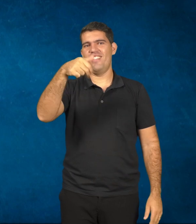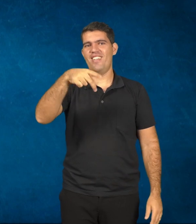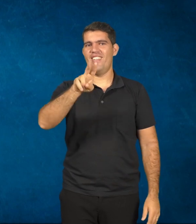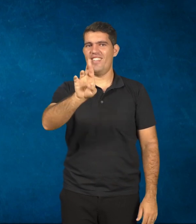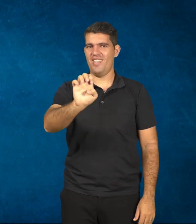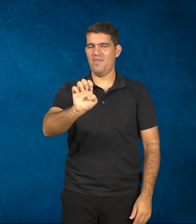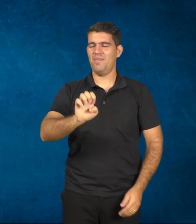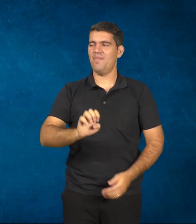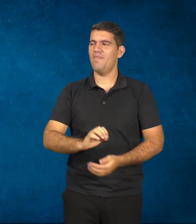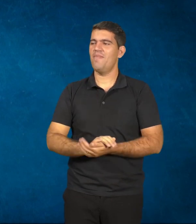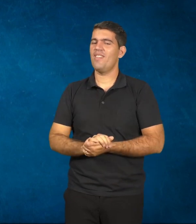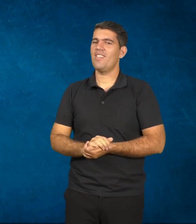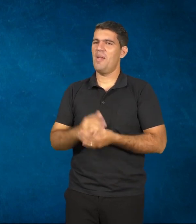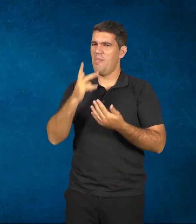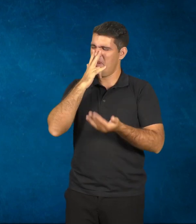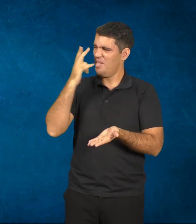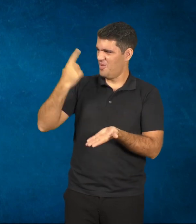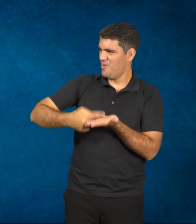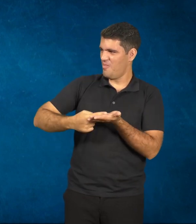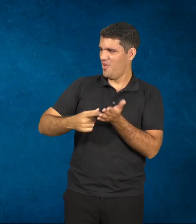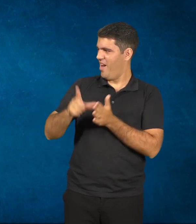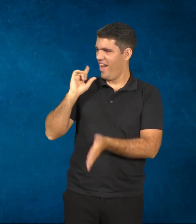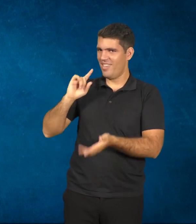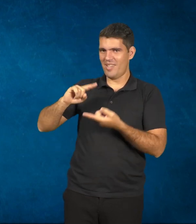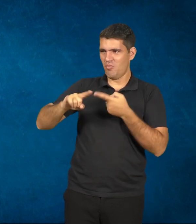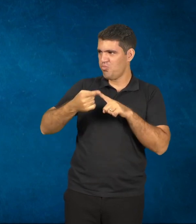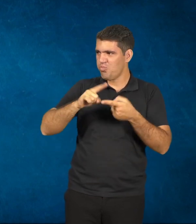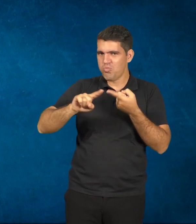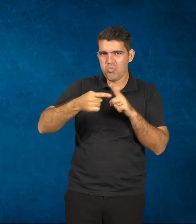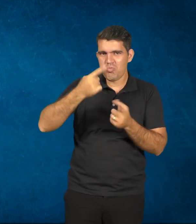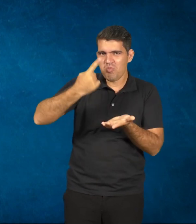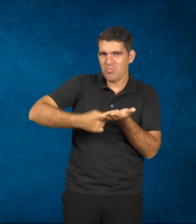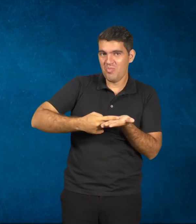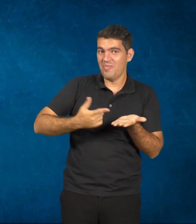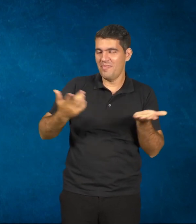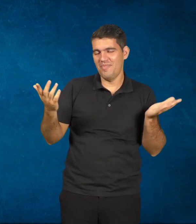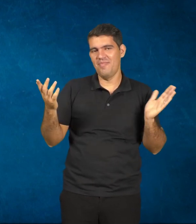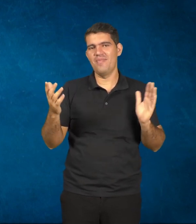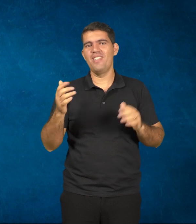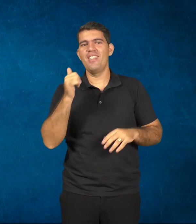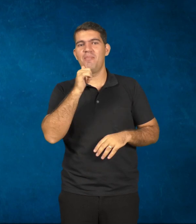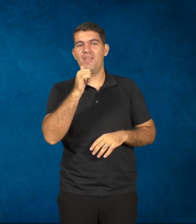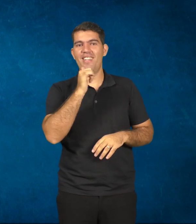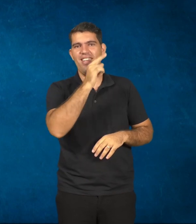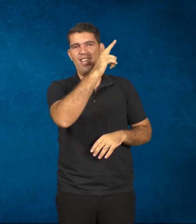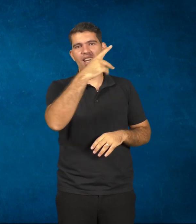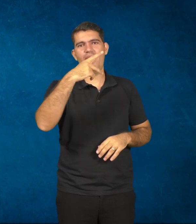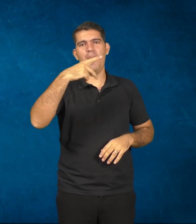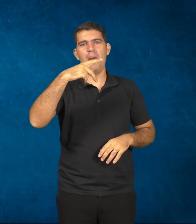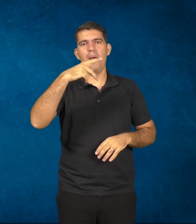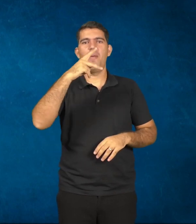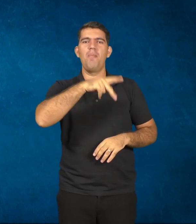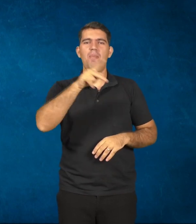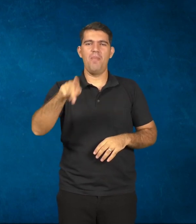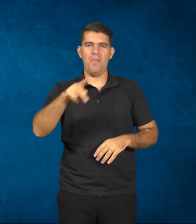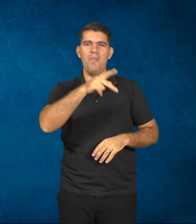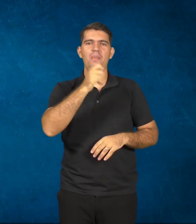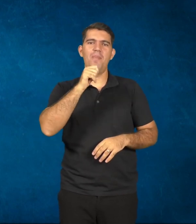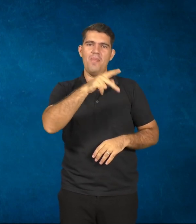parece até que a gente combinou aqui antes, inclusive com a professora lá de Patos. Não tem